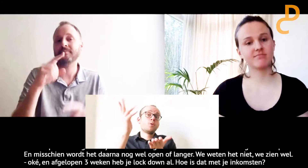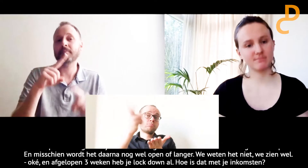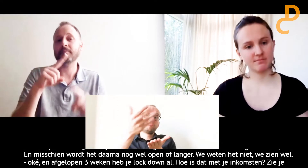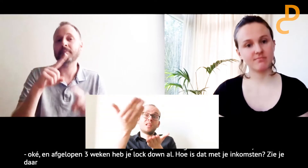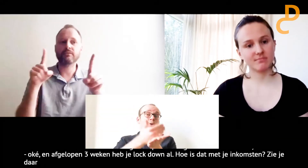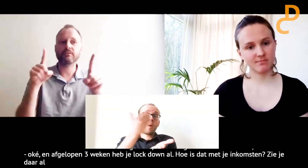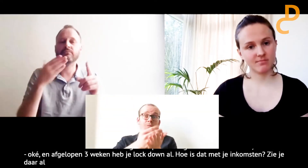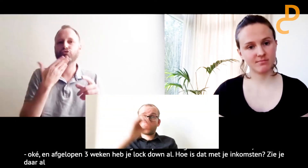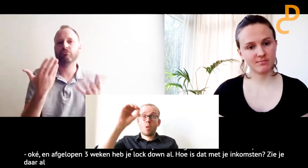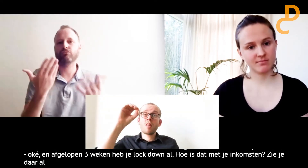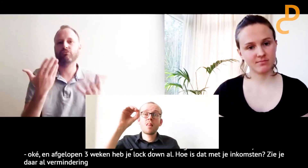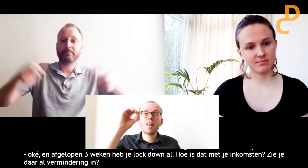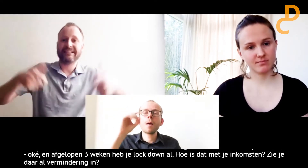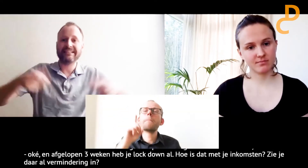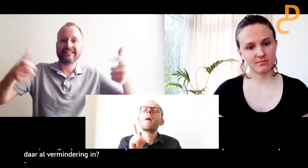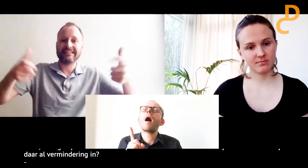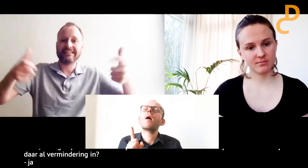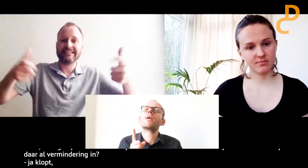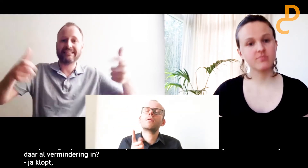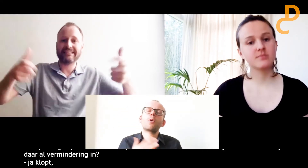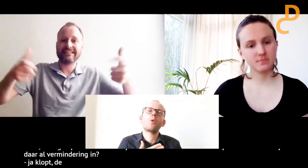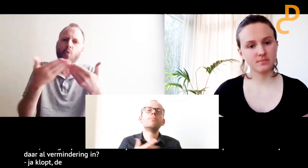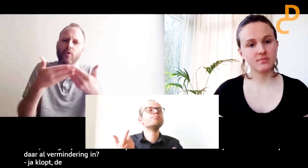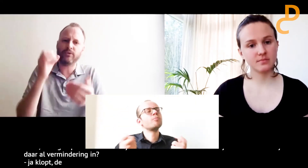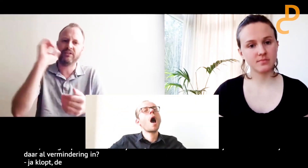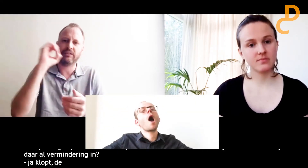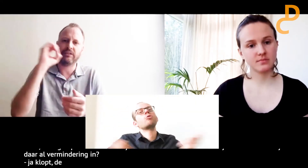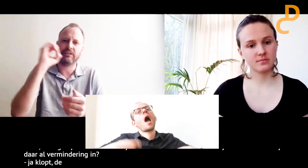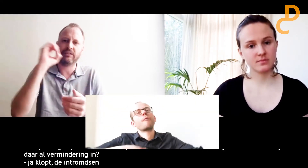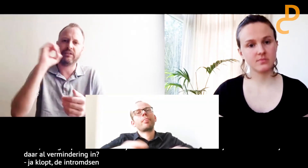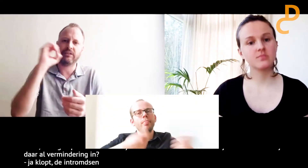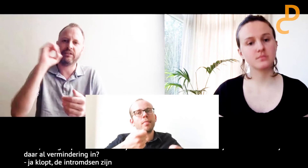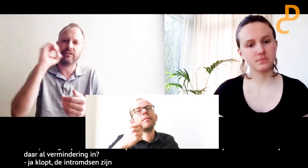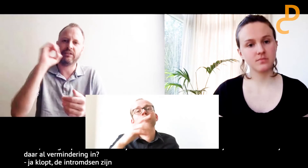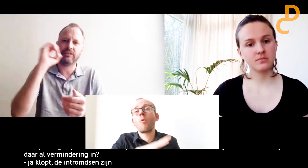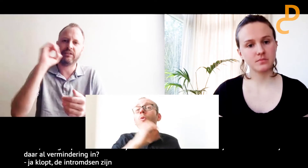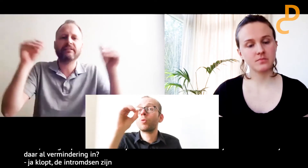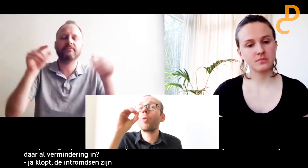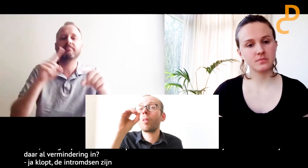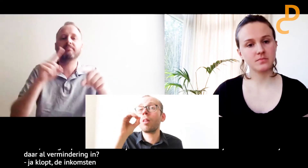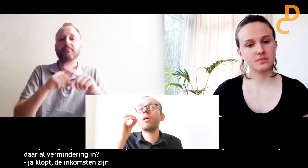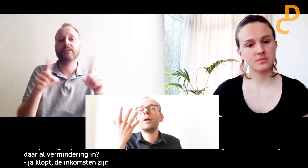Ja, klopt. De inkomsten zijn nu nul. Maar gelukkig zijn mijn uitgaven ook nul.